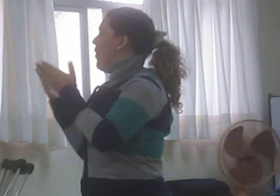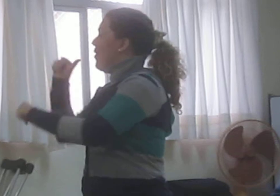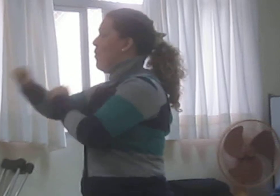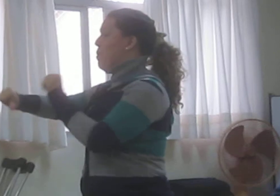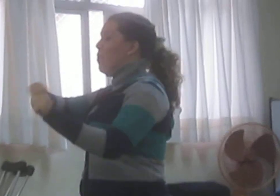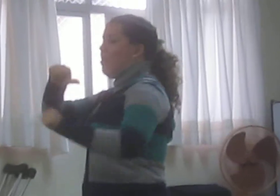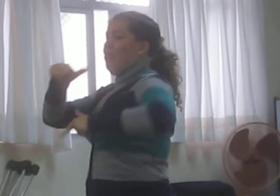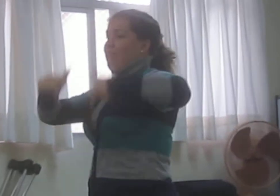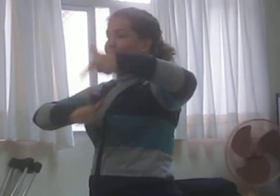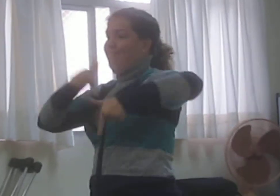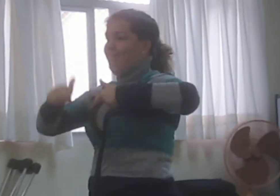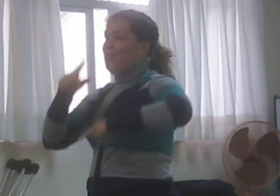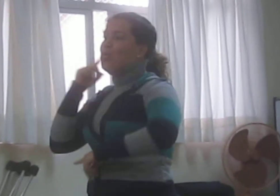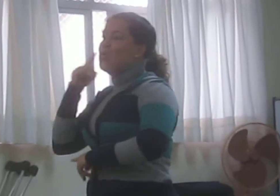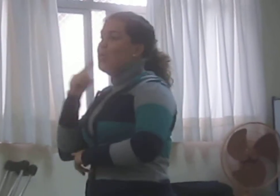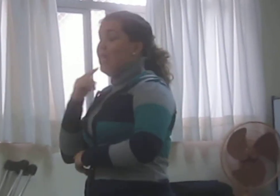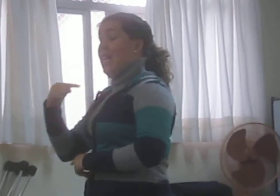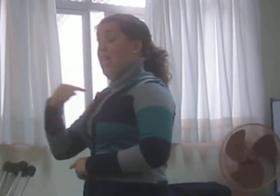surdo. Confio muito nisso.